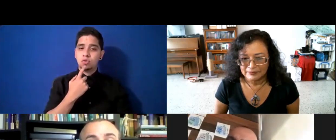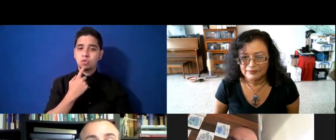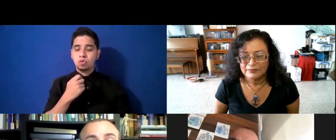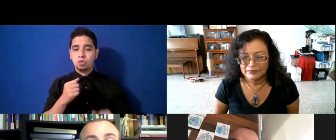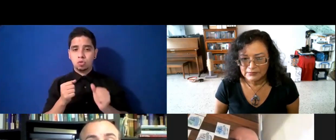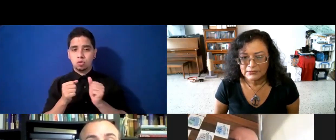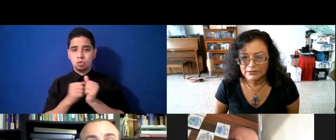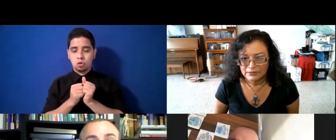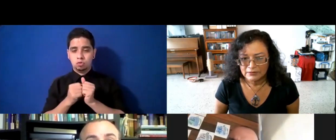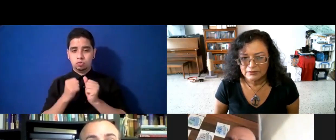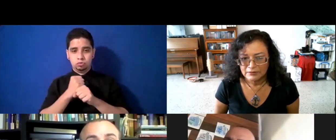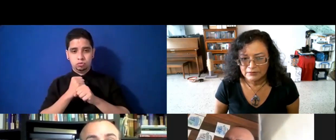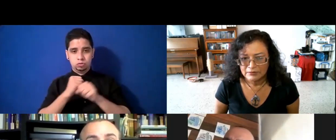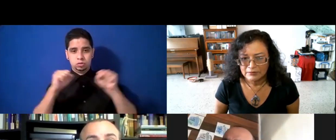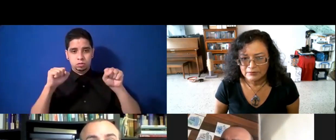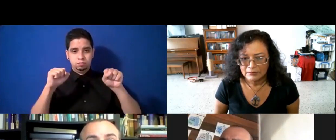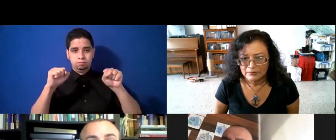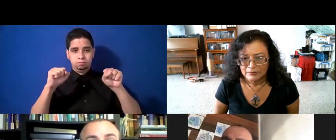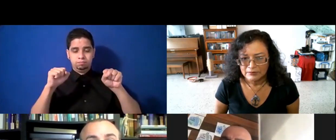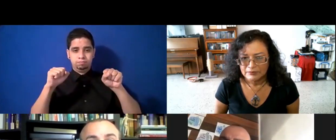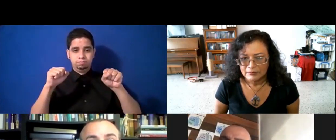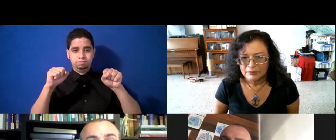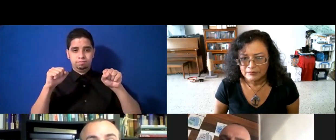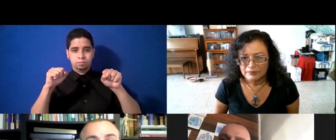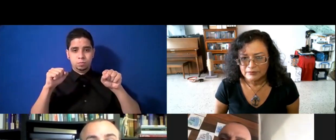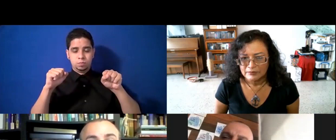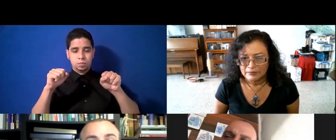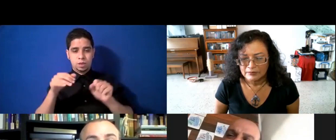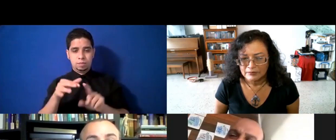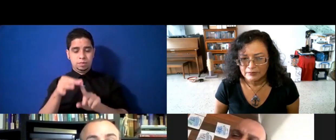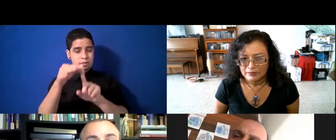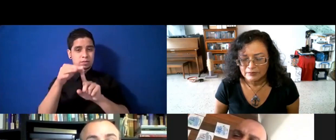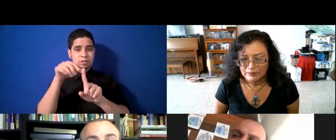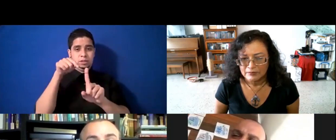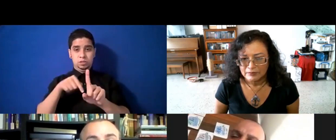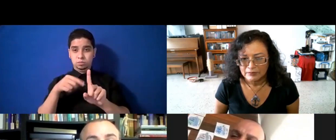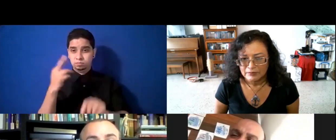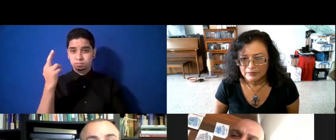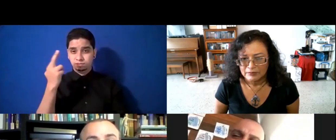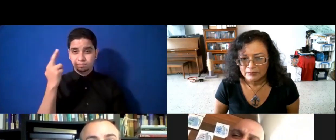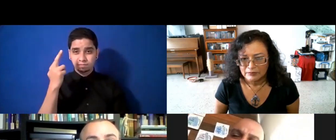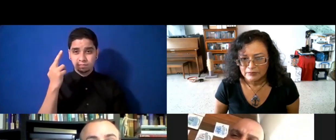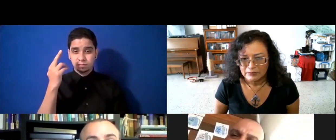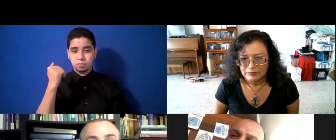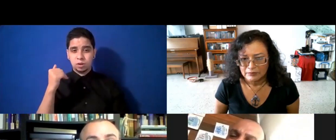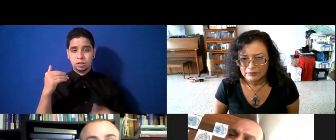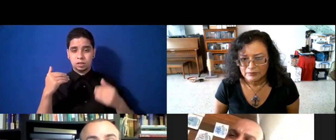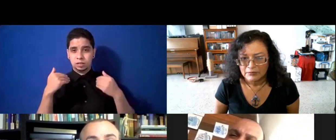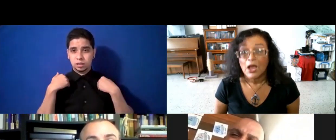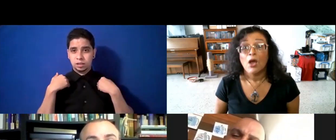único. Y eso es por la cantidad de zanahoria que tiene la salsa y eso